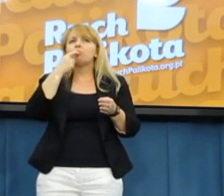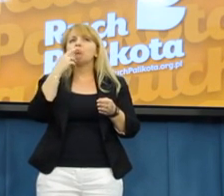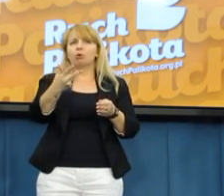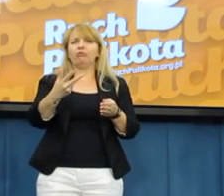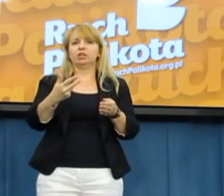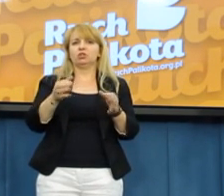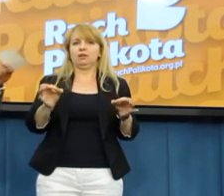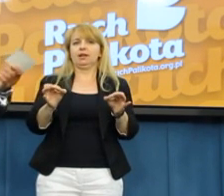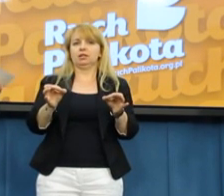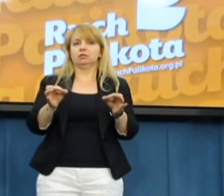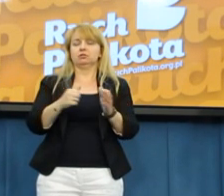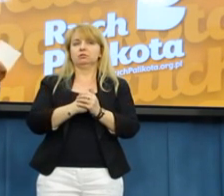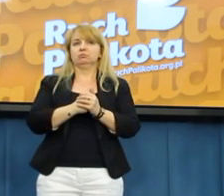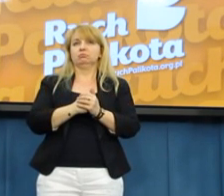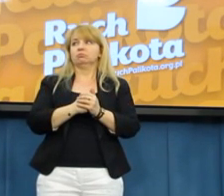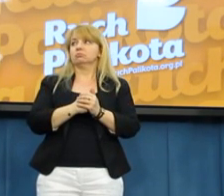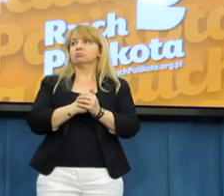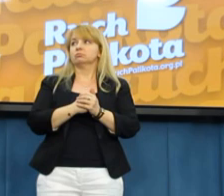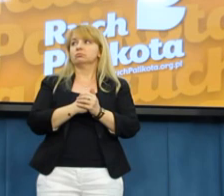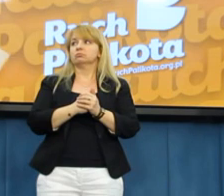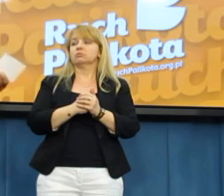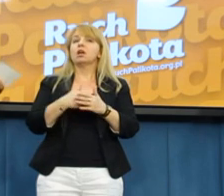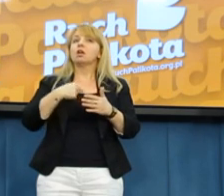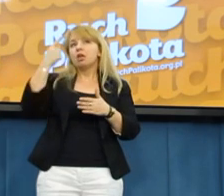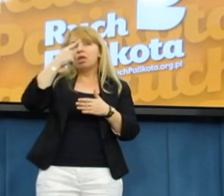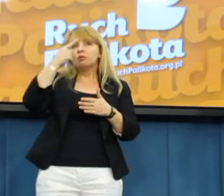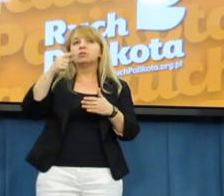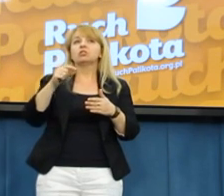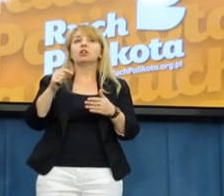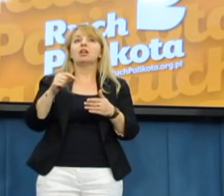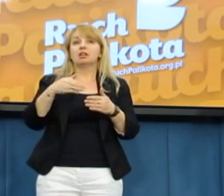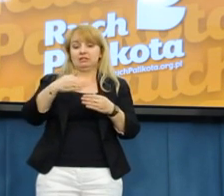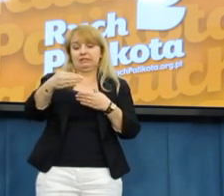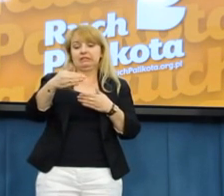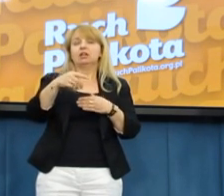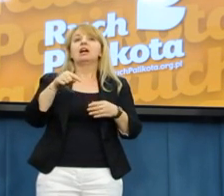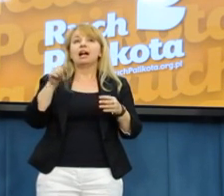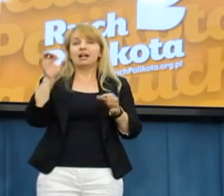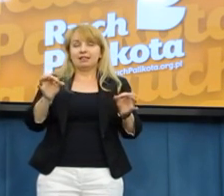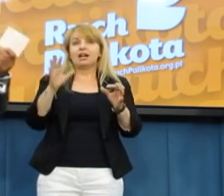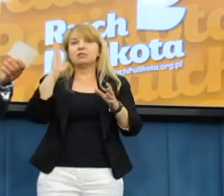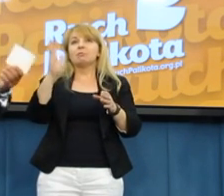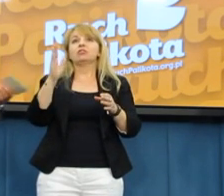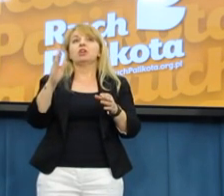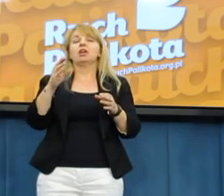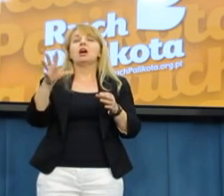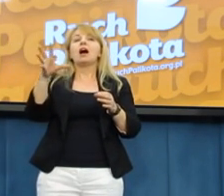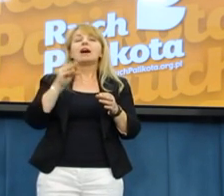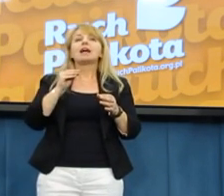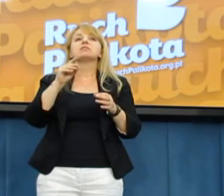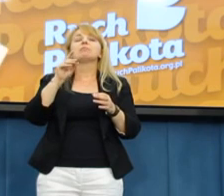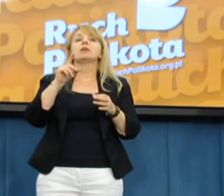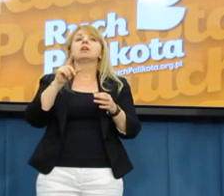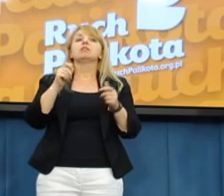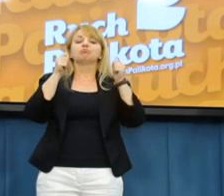to myślę, że czekali ją także następna niesłodzianka, pozew zbiorowy moich pracowników. Na ścianie wschodniej, proszę Państwa, nie